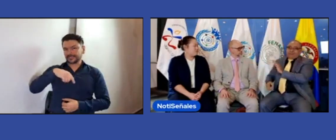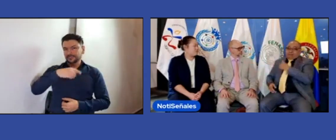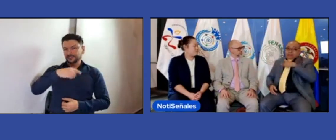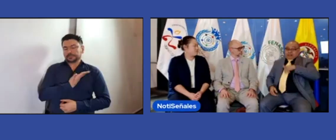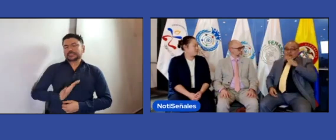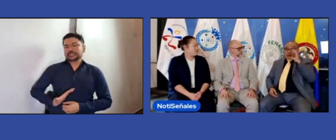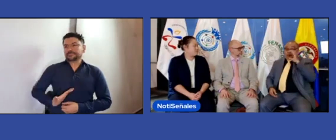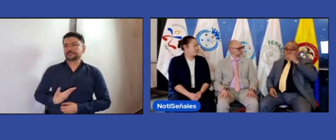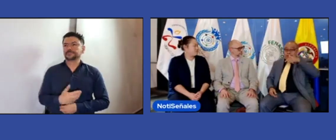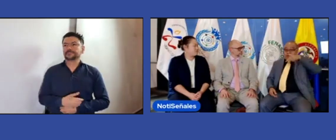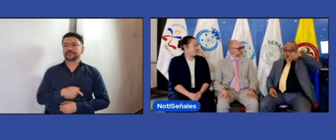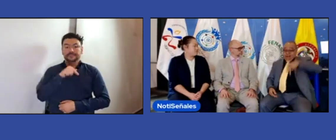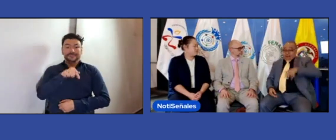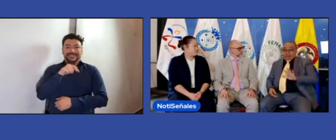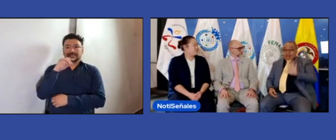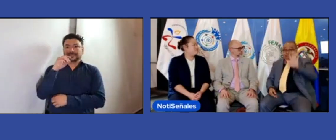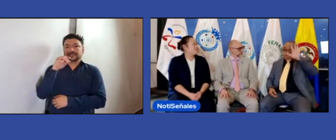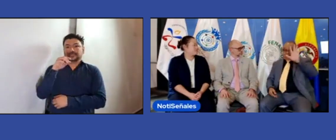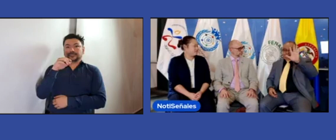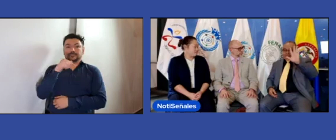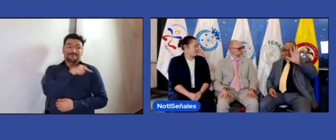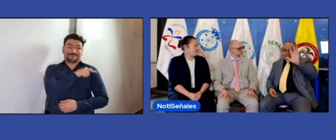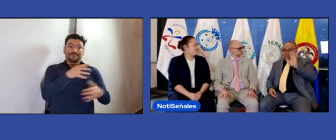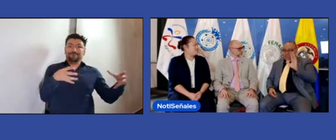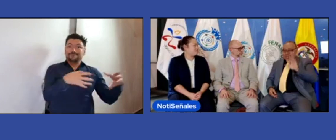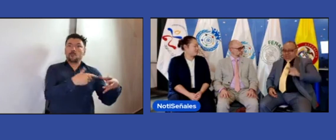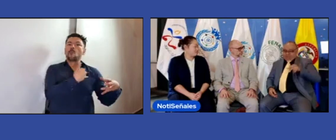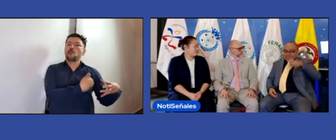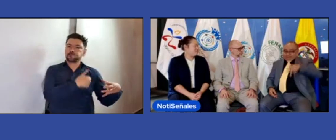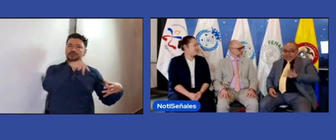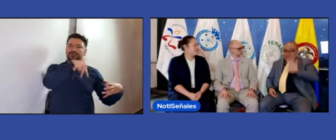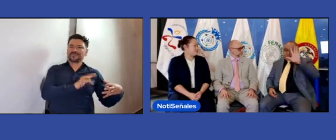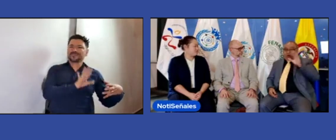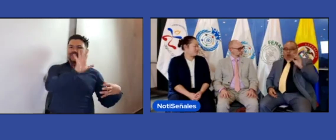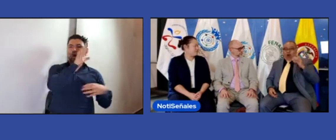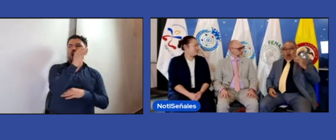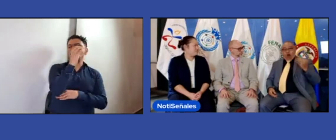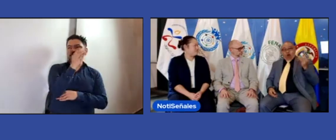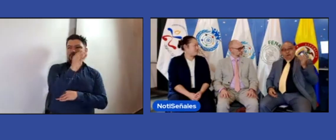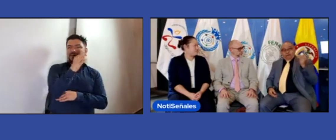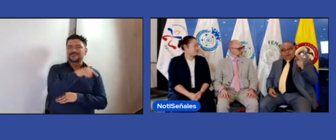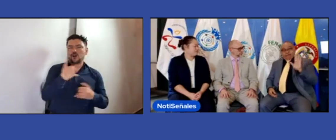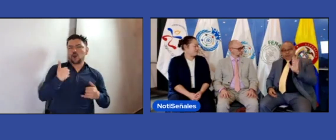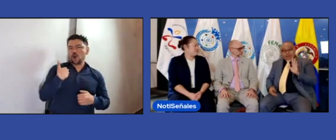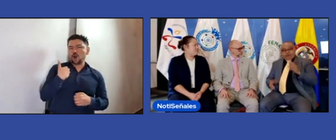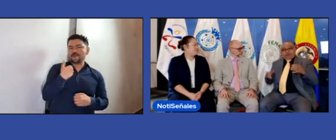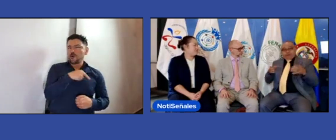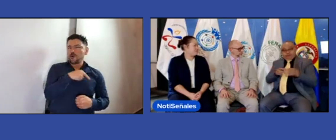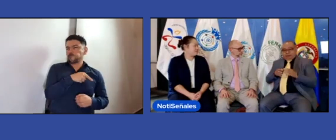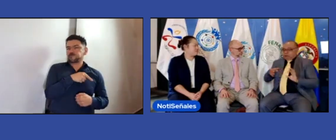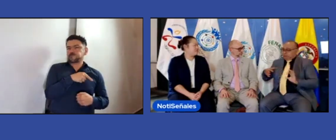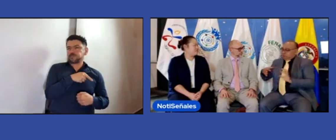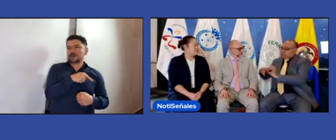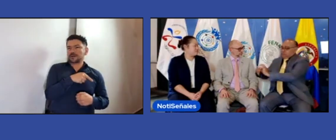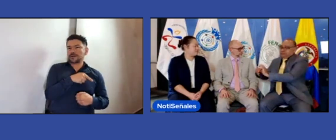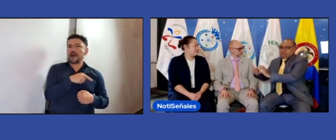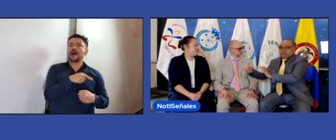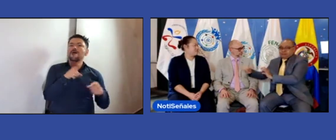WFD para trabajar de la mano desde sus lineamientos. El Consejo Nacional de Jóvenes de FENASCOL